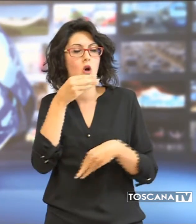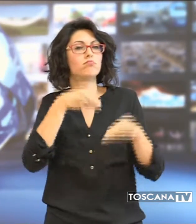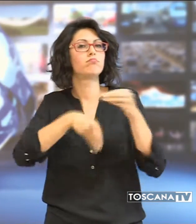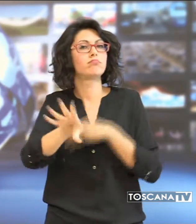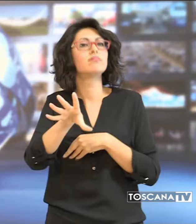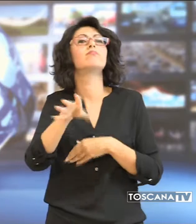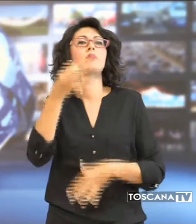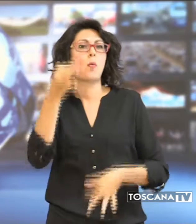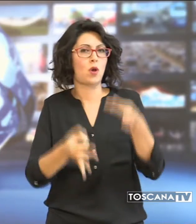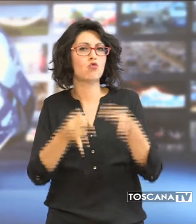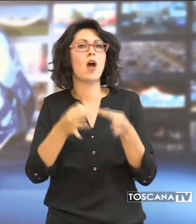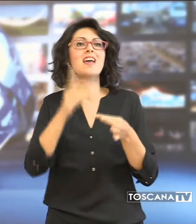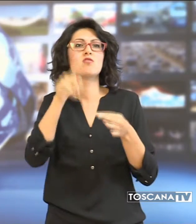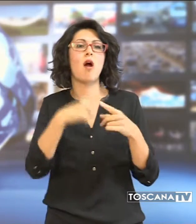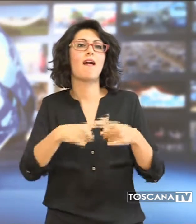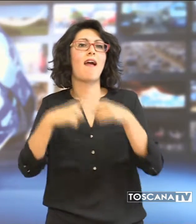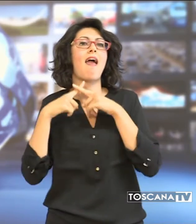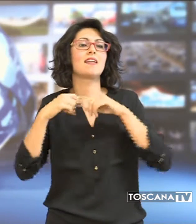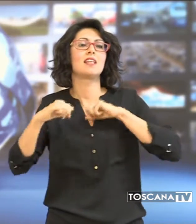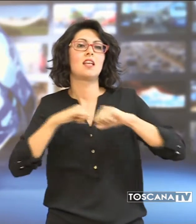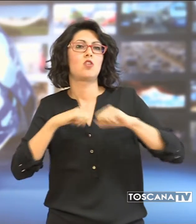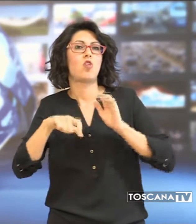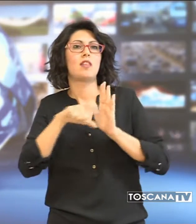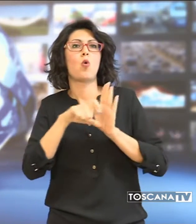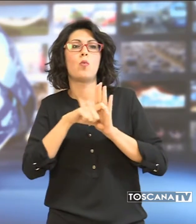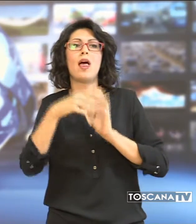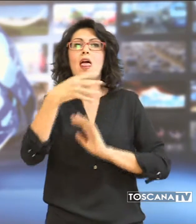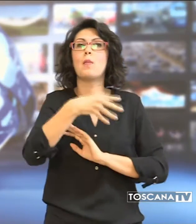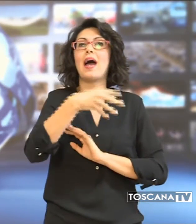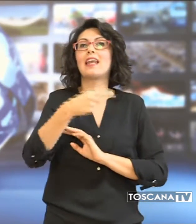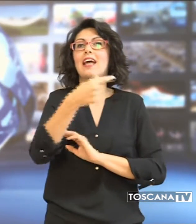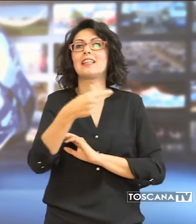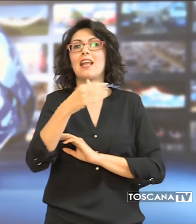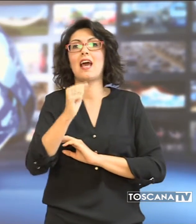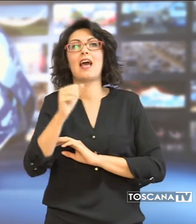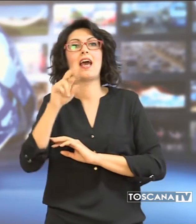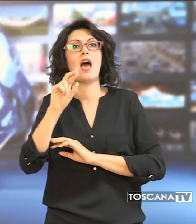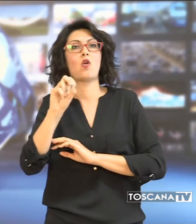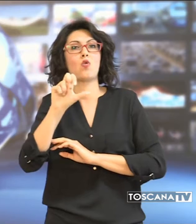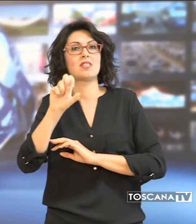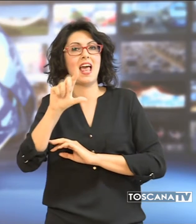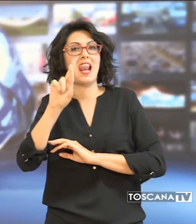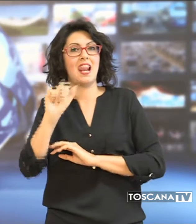processo anche l'ex dirigente comunale Maria Teresa Carosella.